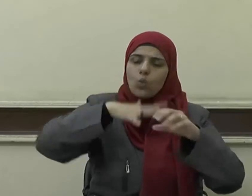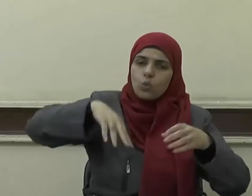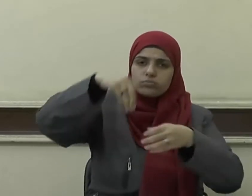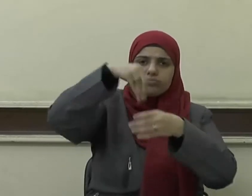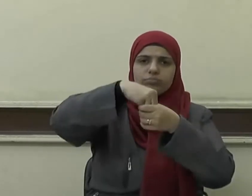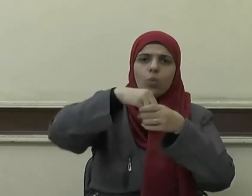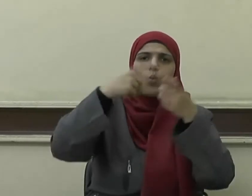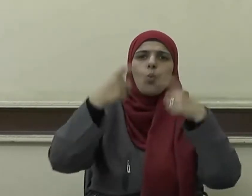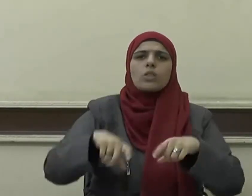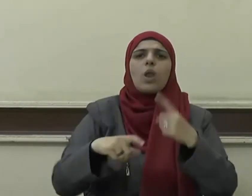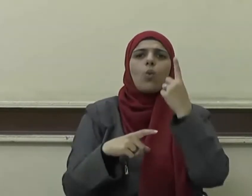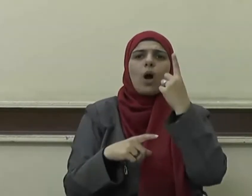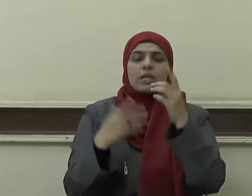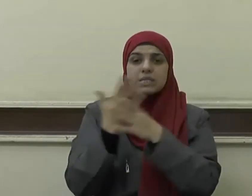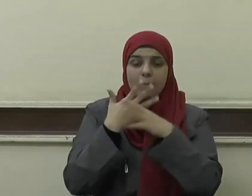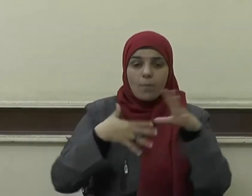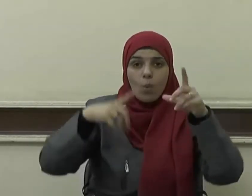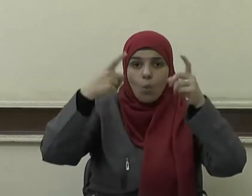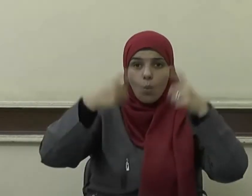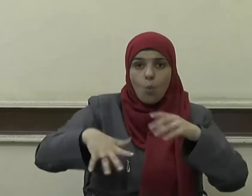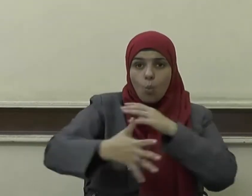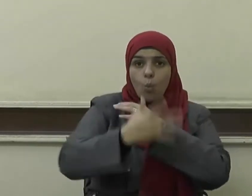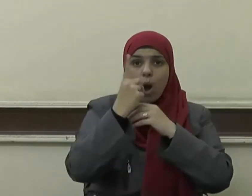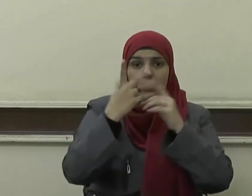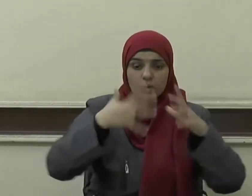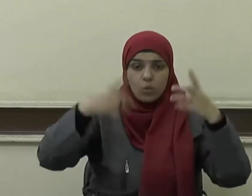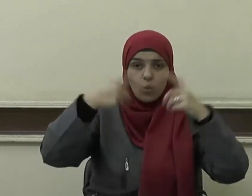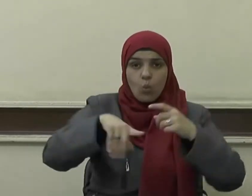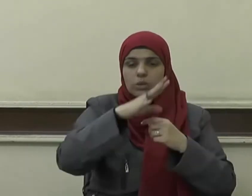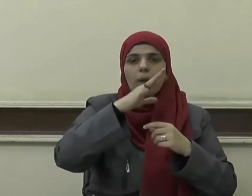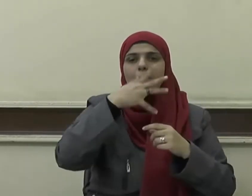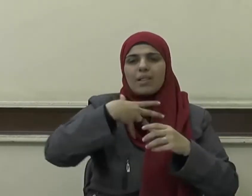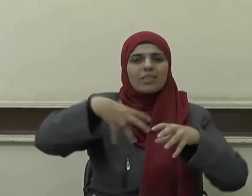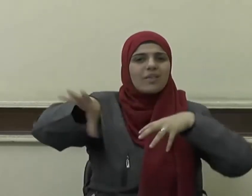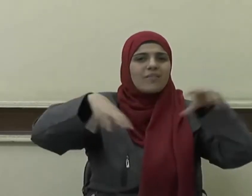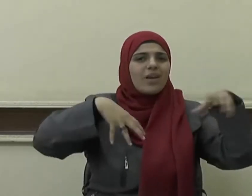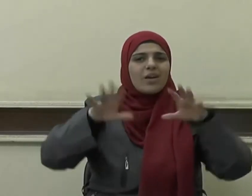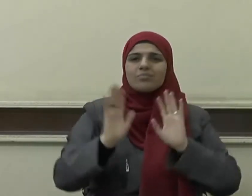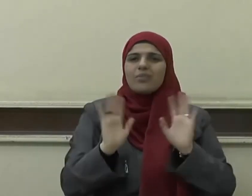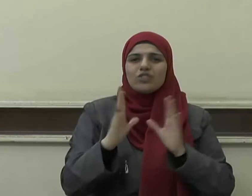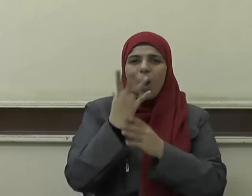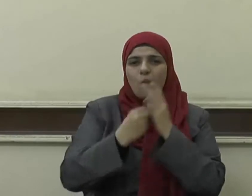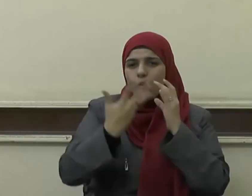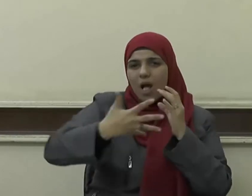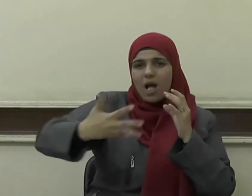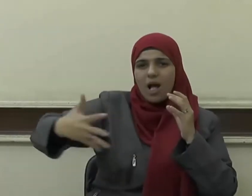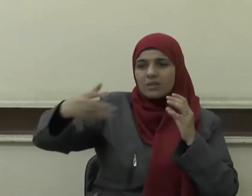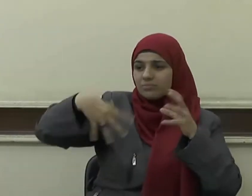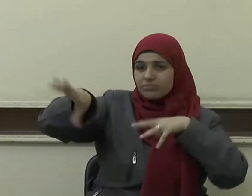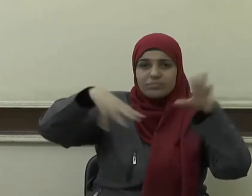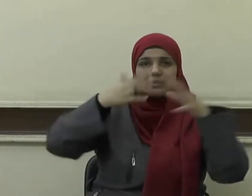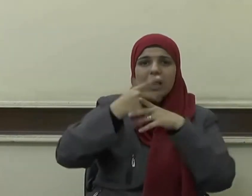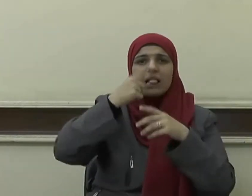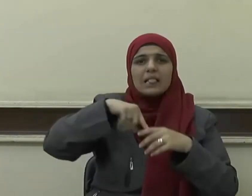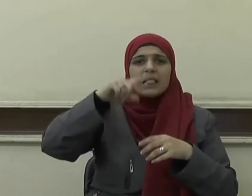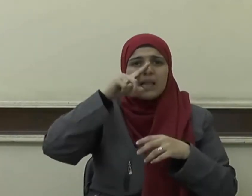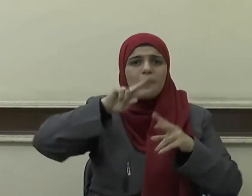تقتضي عدم التفرقة بين أبنائه على أساس الدين أو اللون أو الجنس فلا فضل